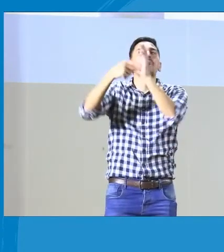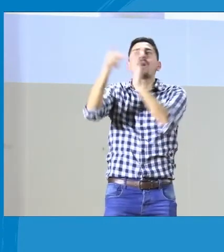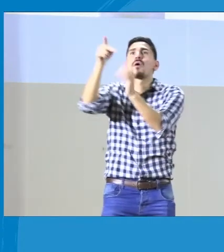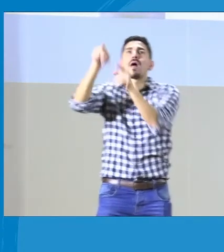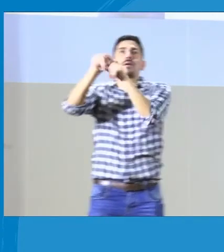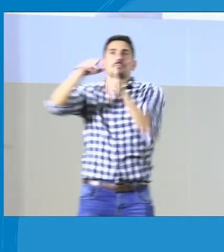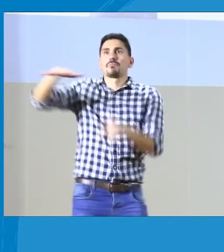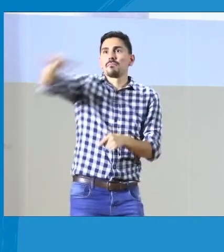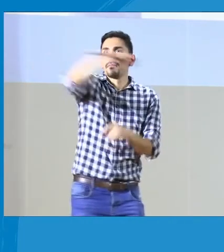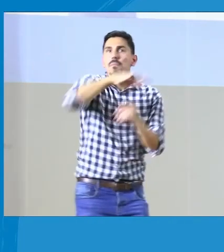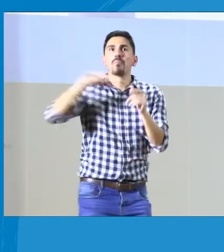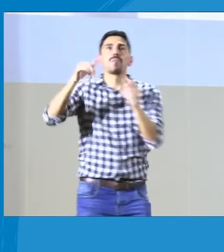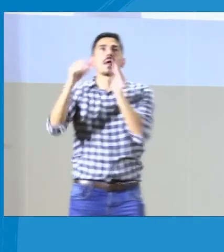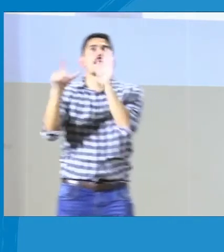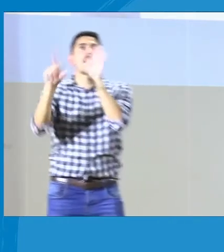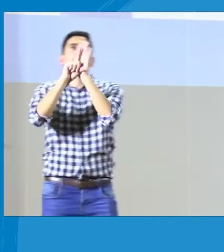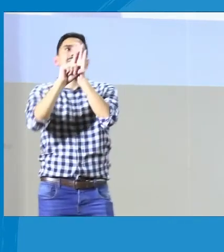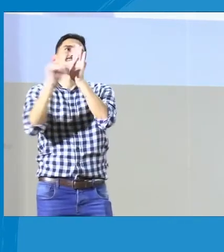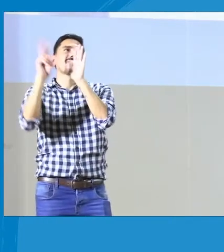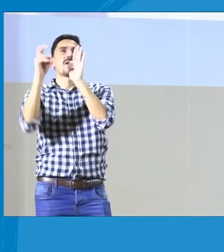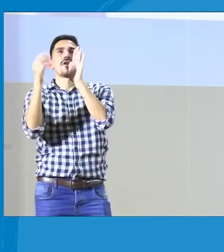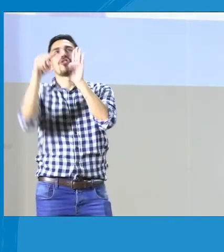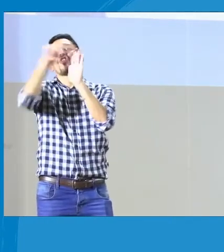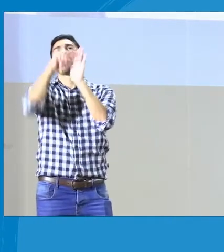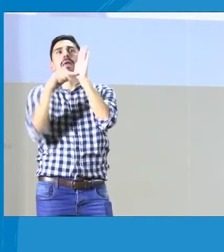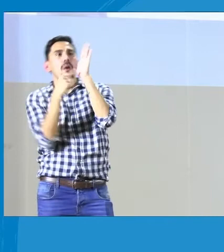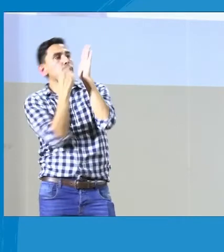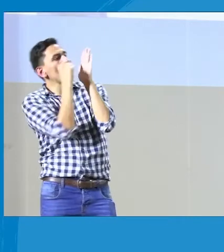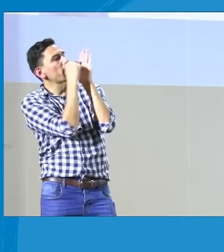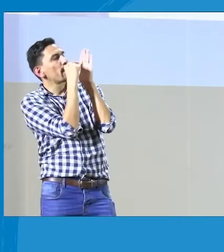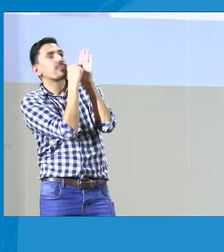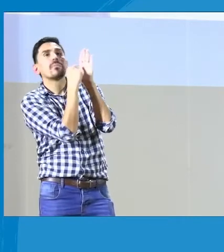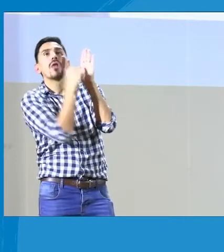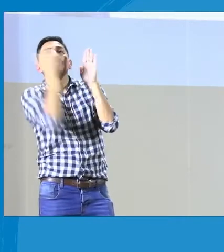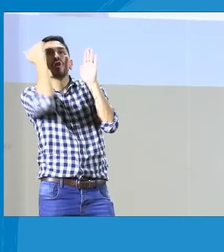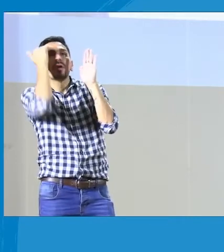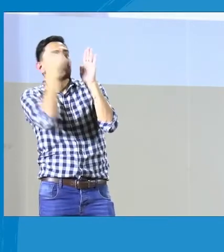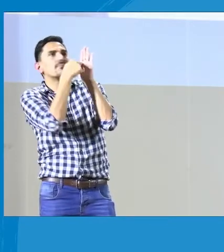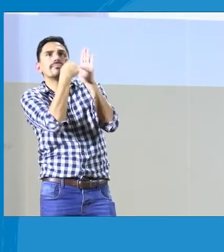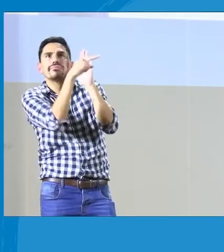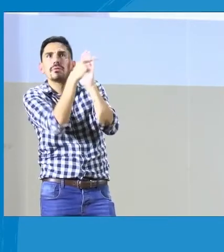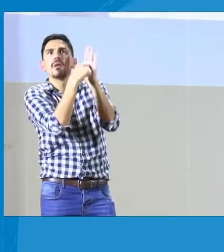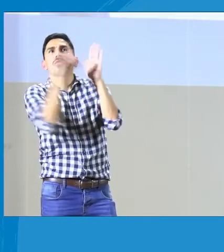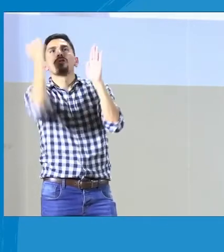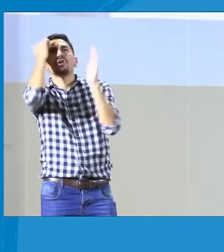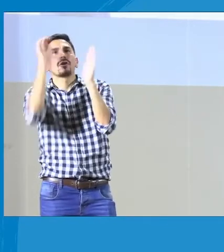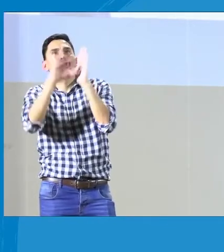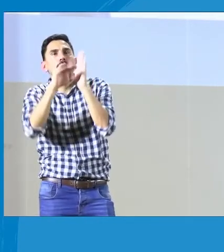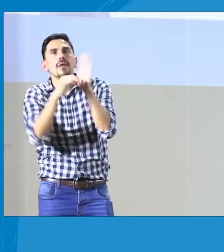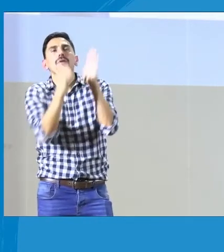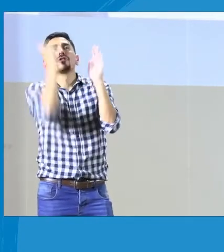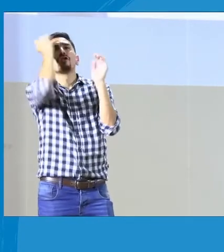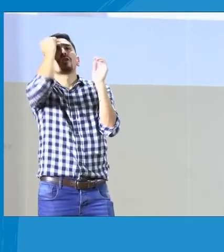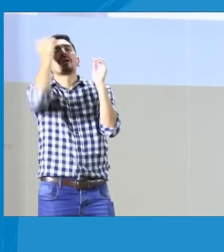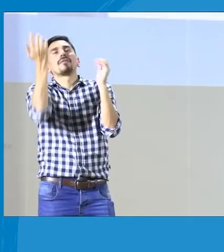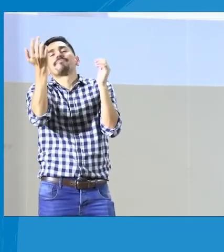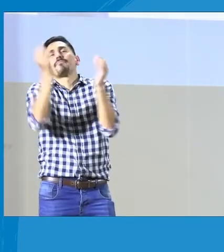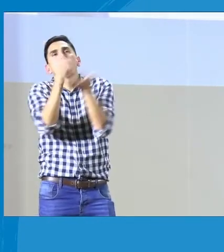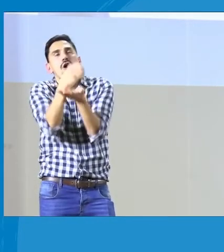Entonces, los maestros, de acuerdo a la normatividad vigente, tienen que cumplir ciertos